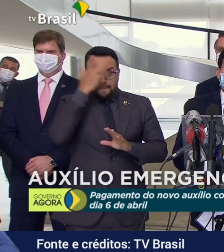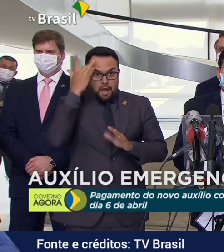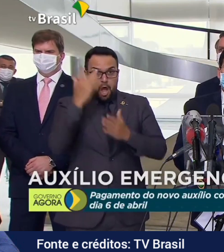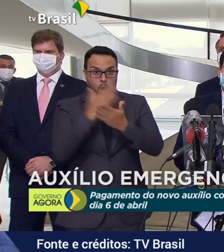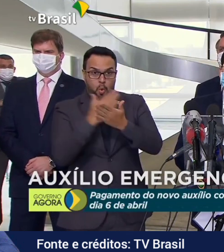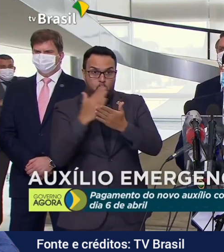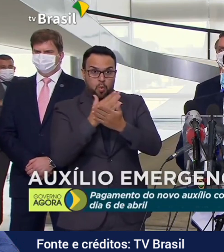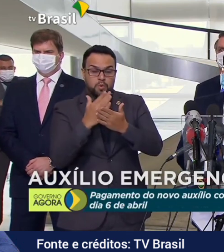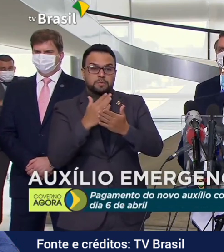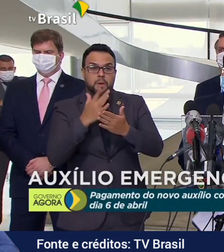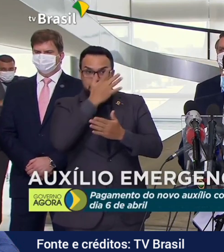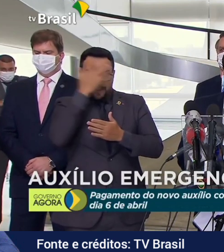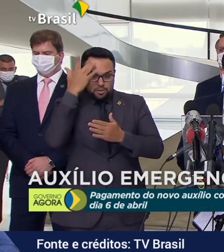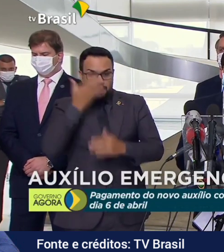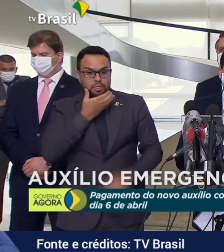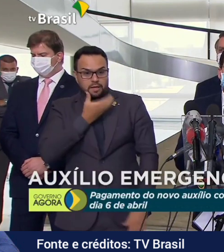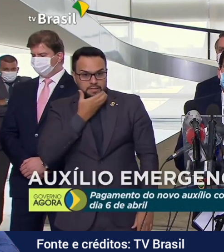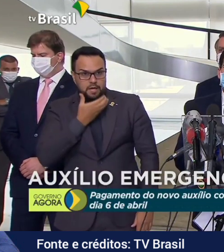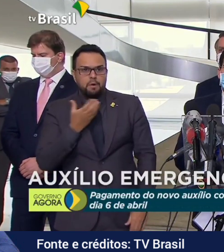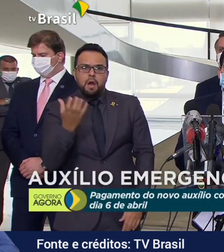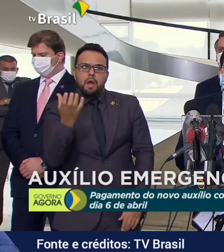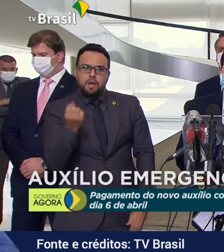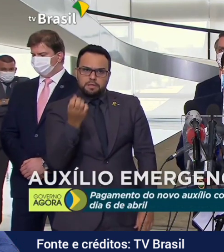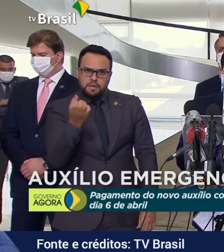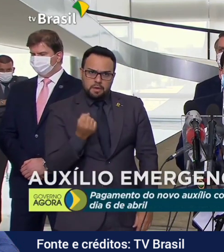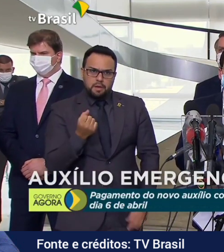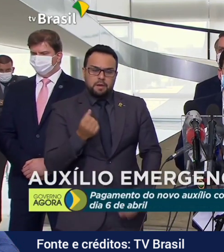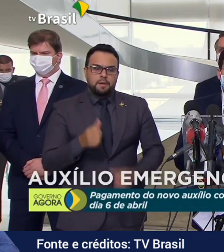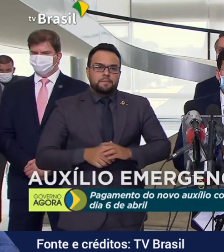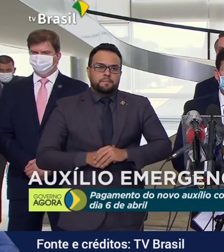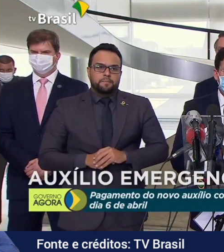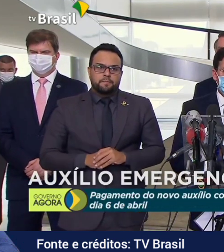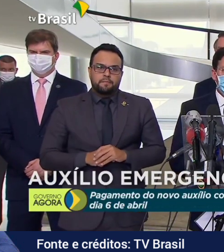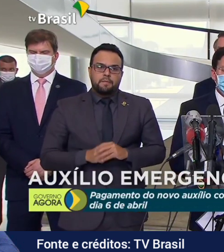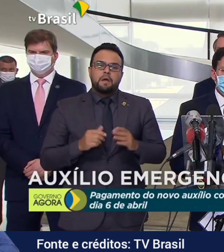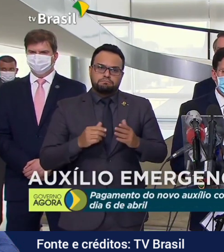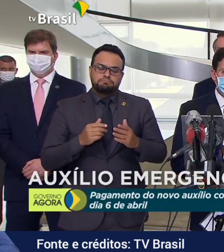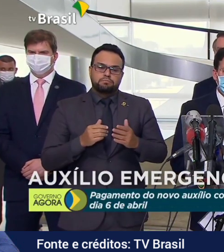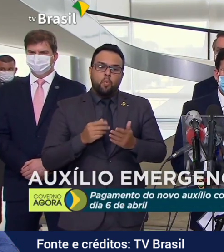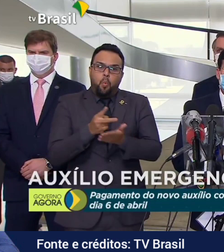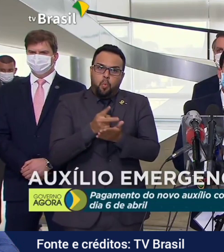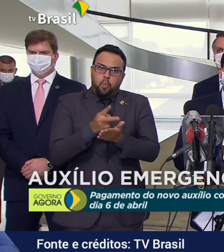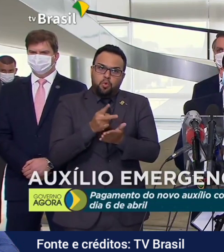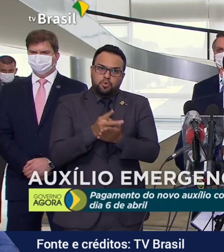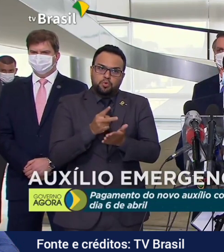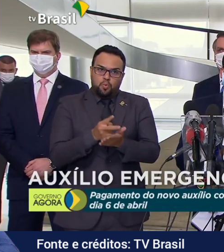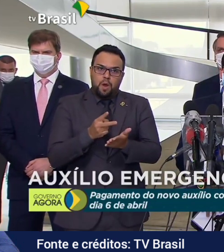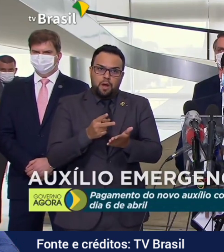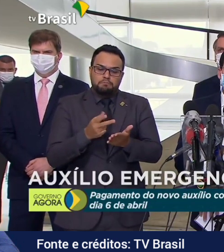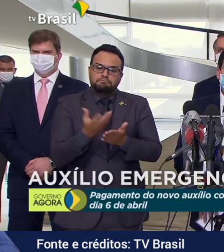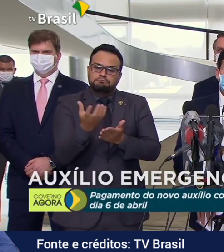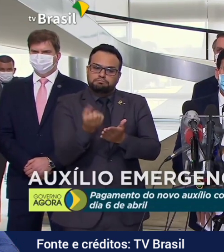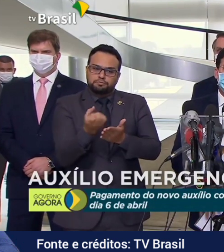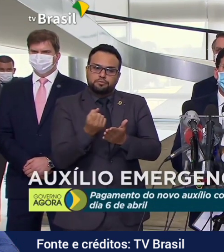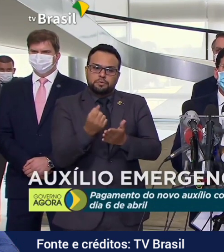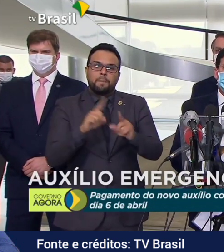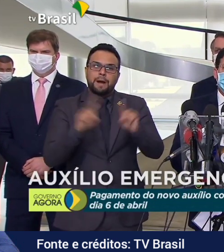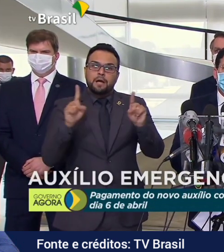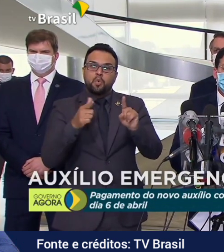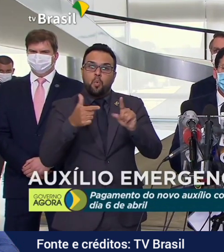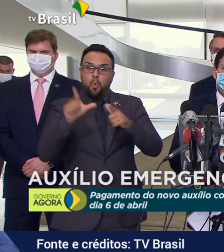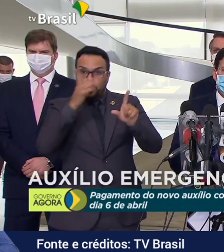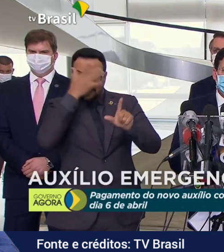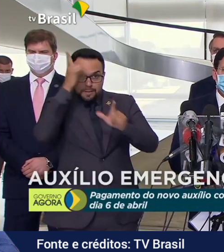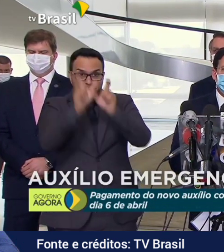permanecem para receber o auxílio, com exceção daqueles que foram identificados